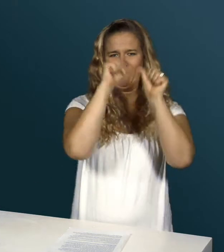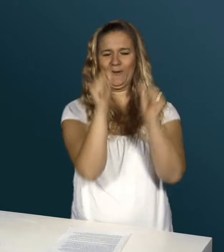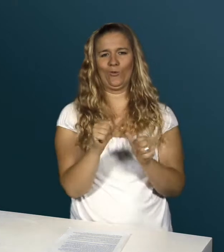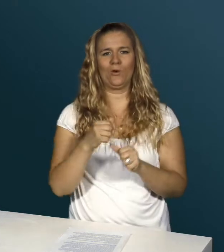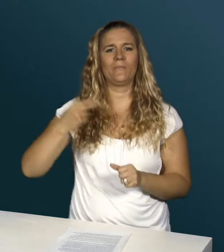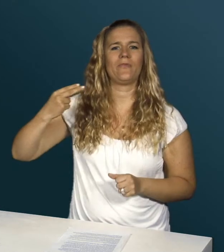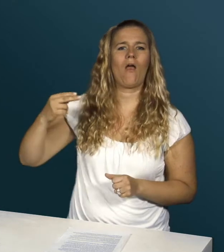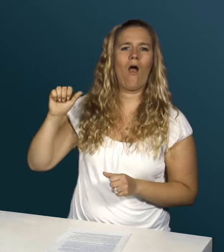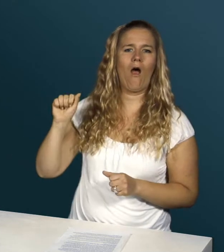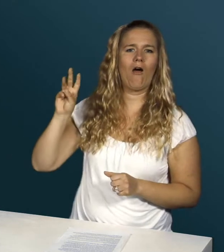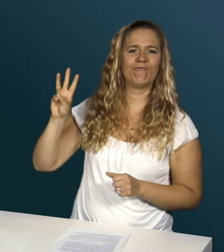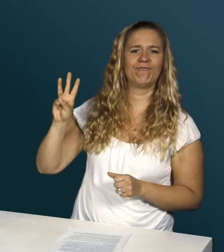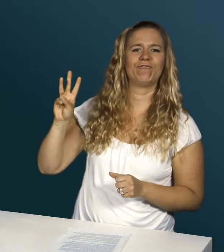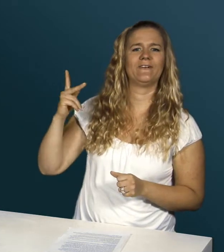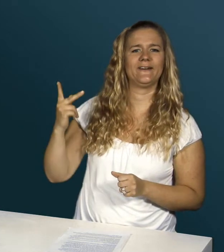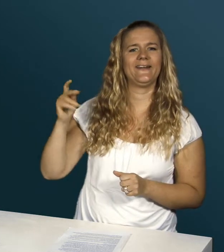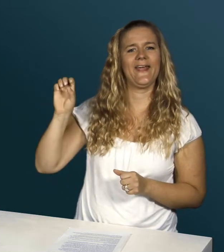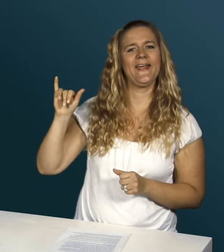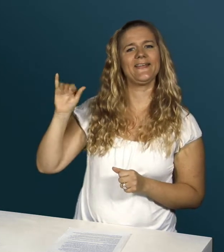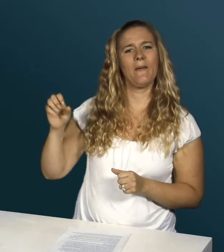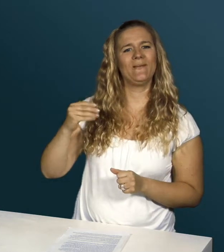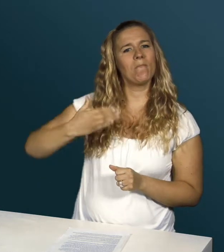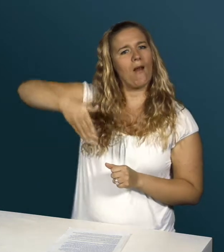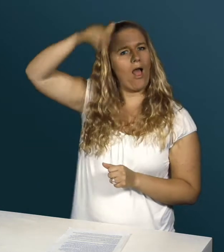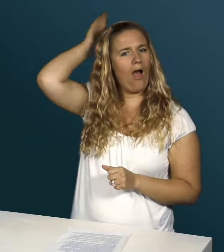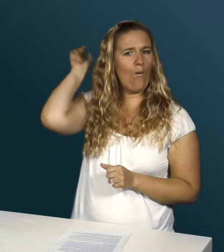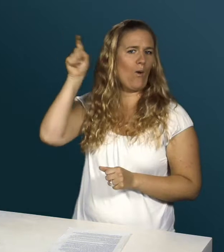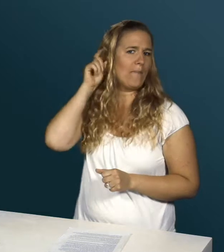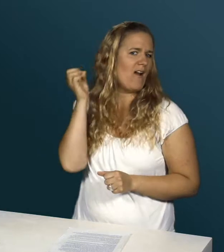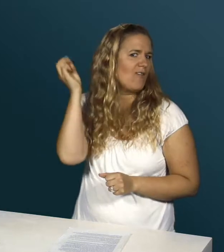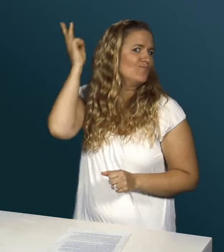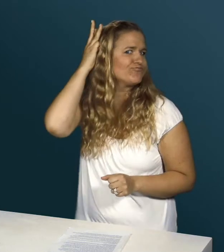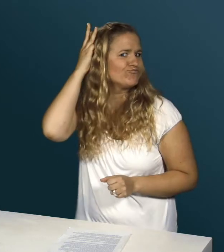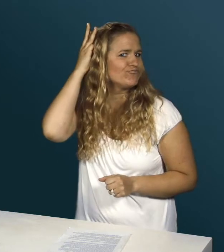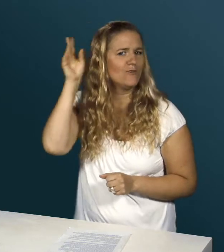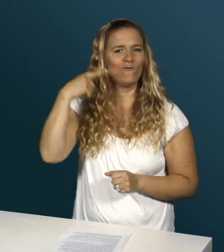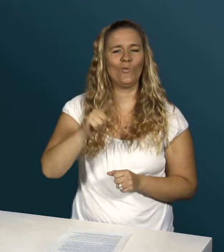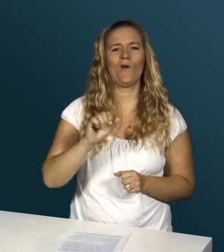die Comic-Figur Hawkeye mit einem blauen Hörgerät für Anthony gezeichnet und ihm geschickt.